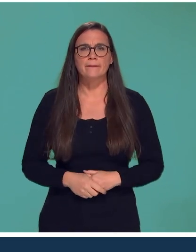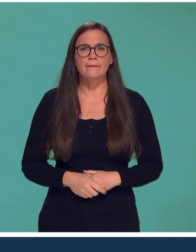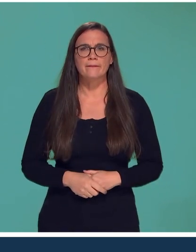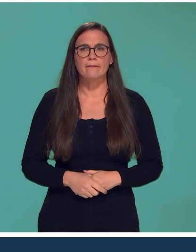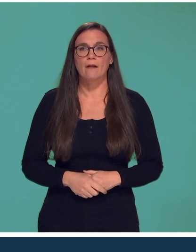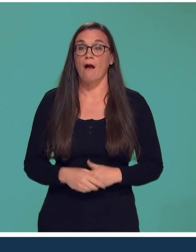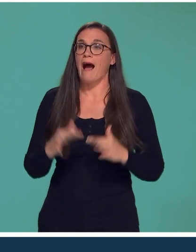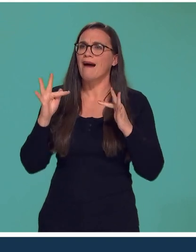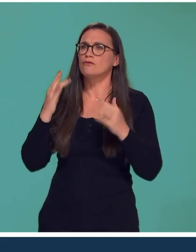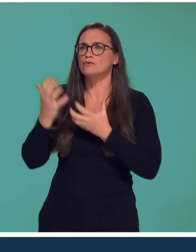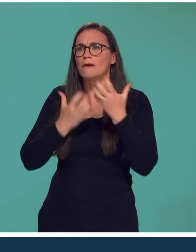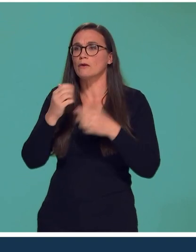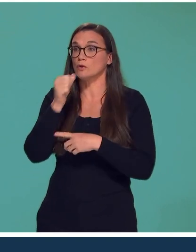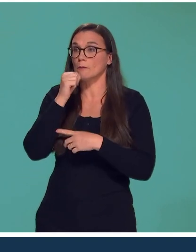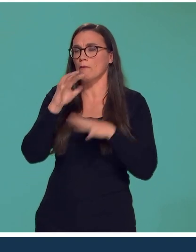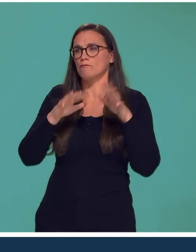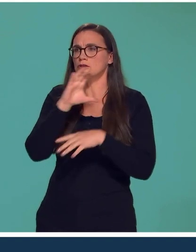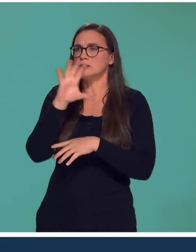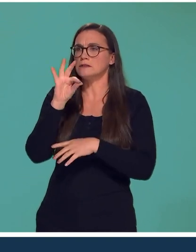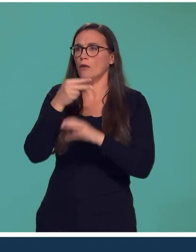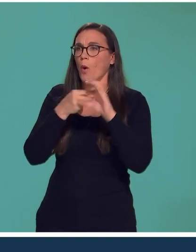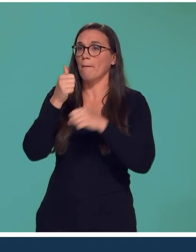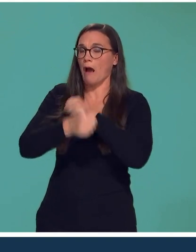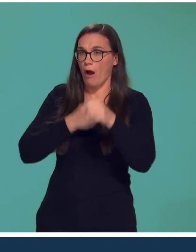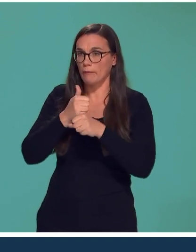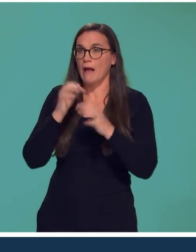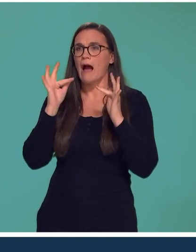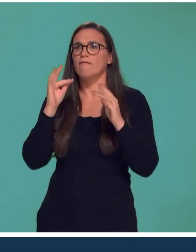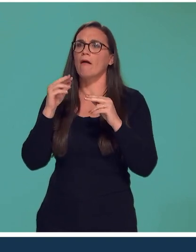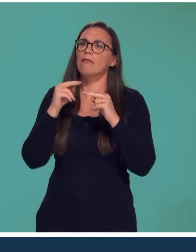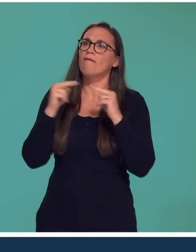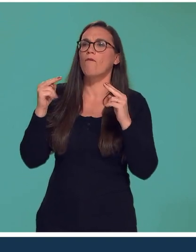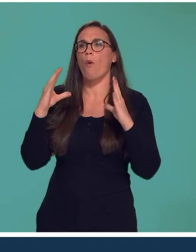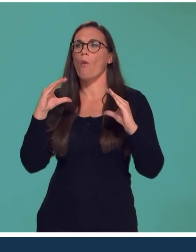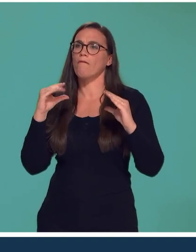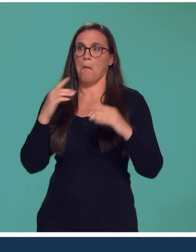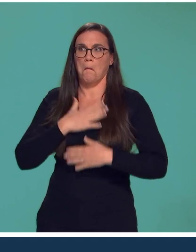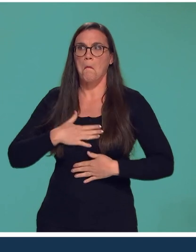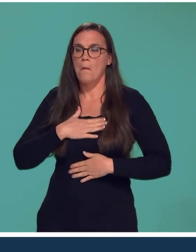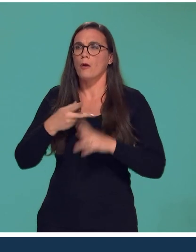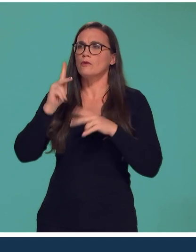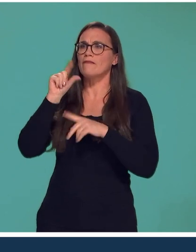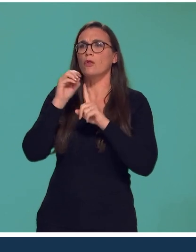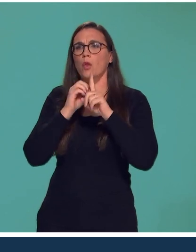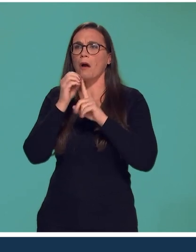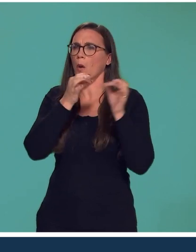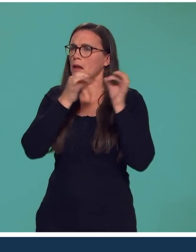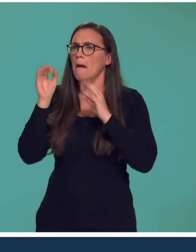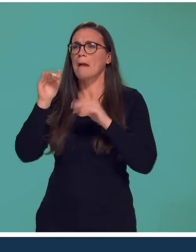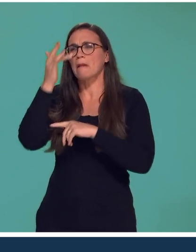En termes de chauffage, on consomme à peu près 150 euros par an. Donc pour un niveau de confort très satisfaisant, plus de 20 degrés à peu